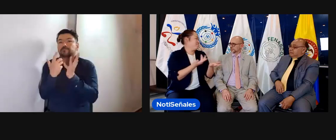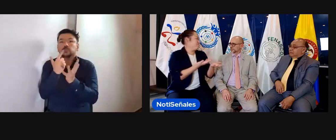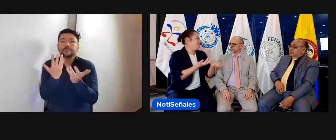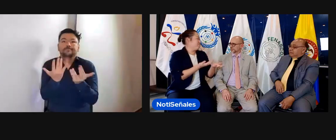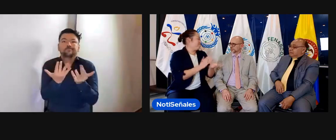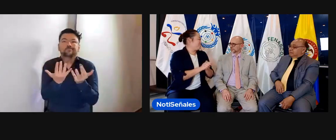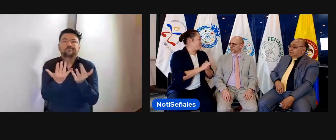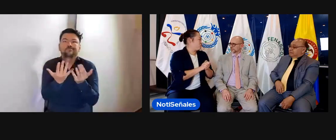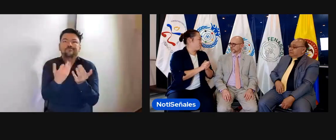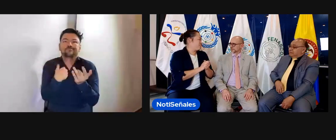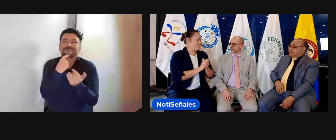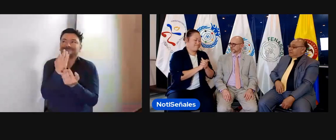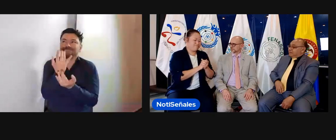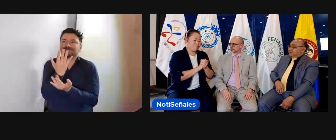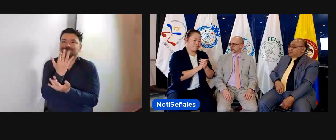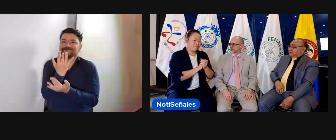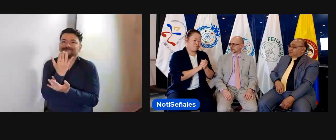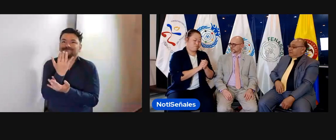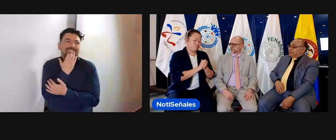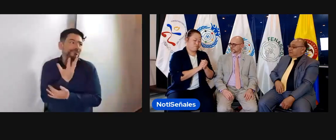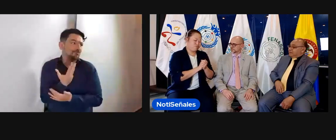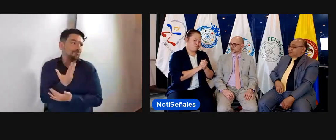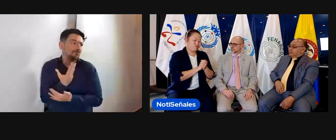No sé, en este momento, ¿qué ejemplo se me viene a la mente?